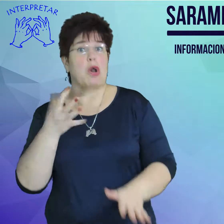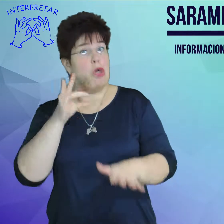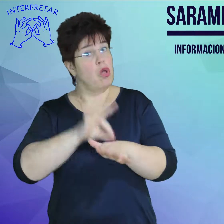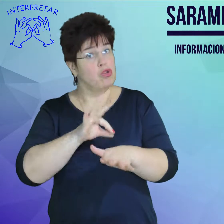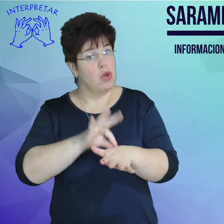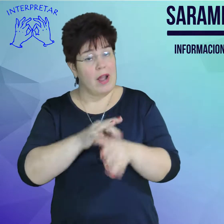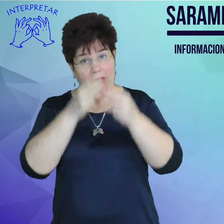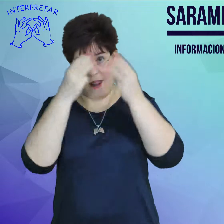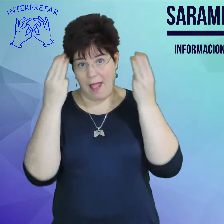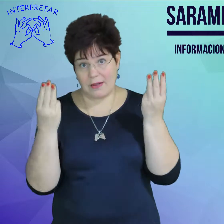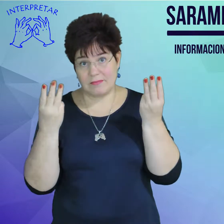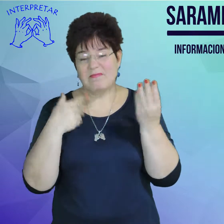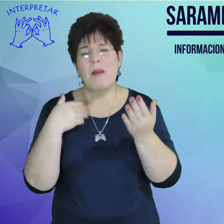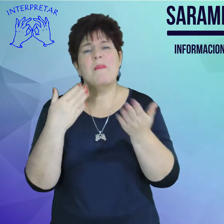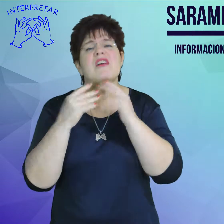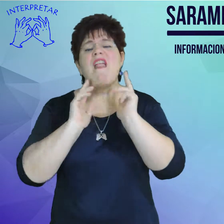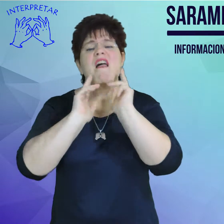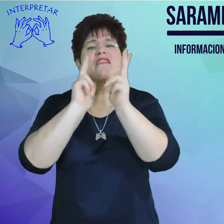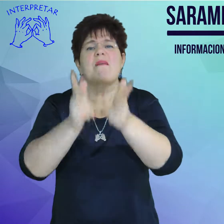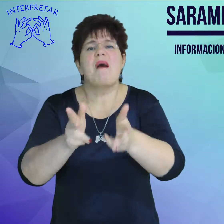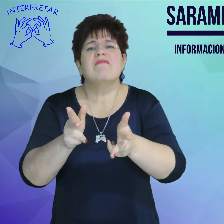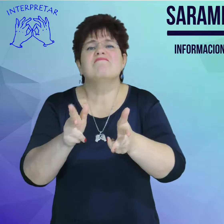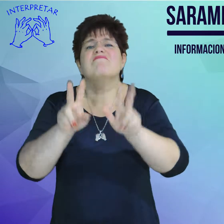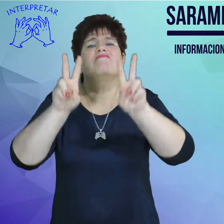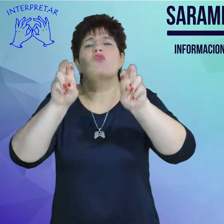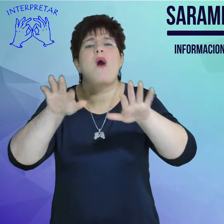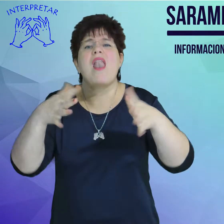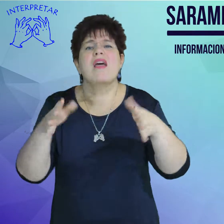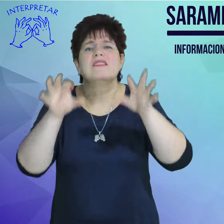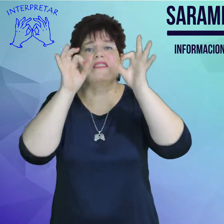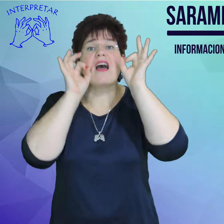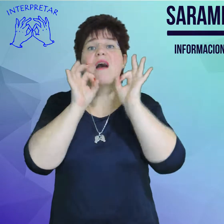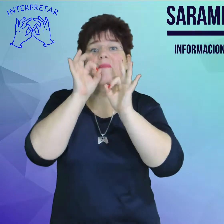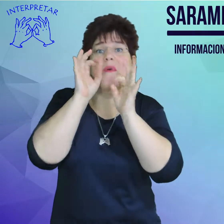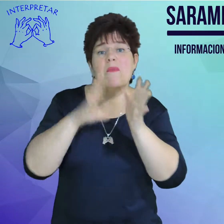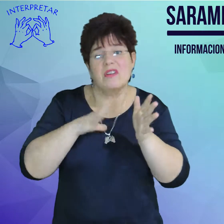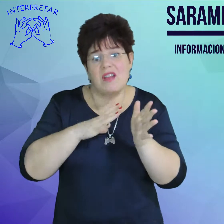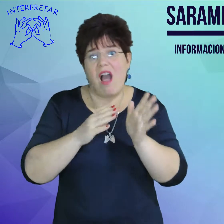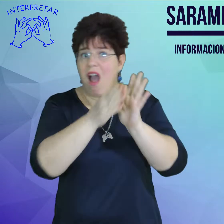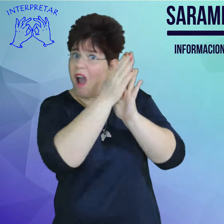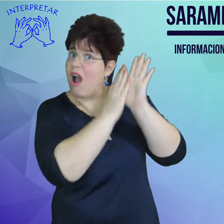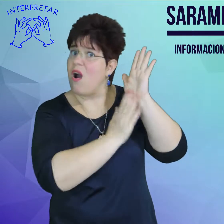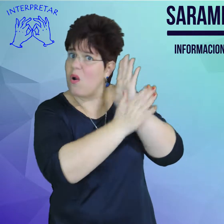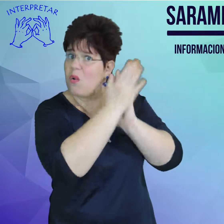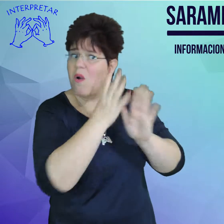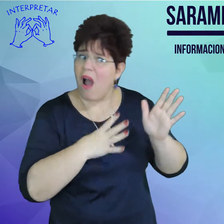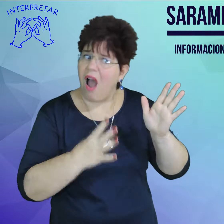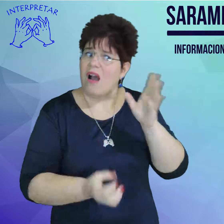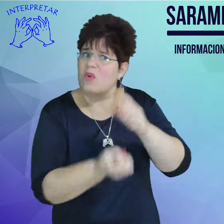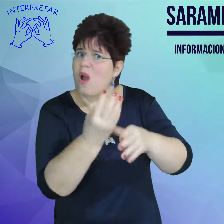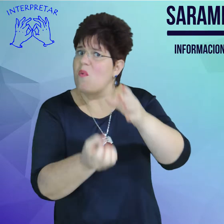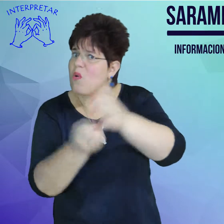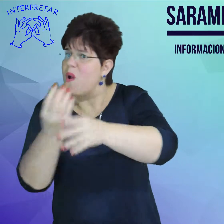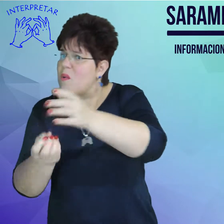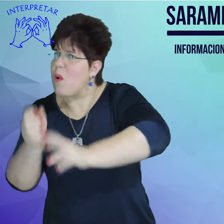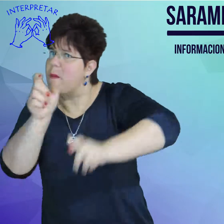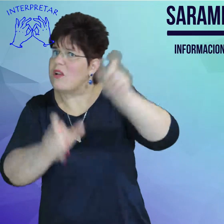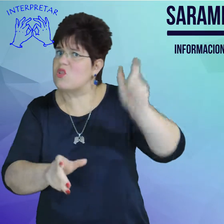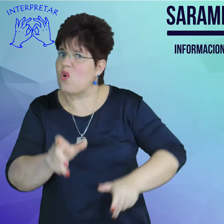todos porque últimamente han surgido varios casos nuevos en nuestro país y es importante conocer de qué estamos hablando, cómo se